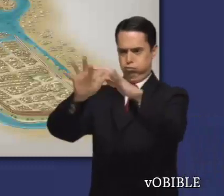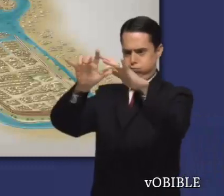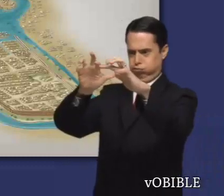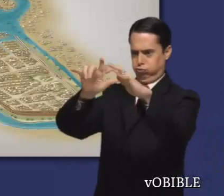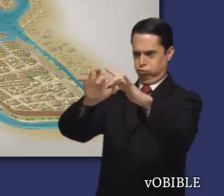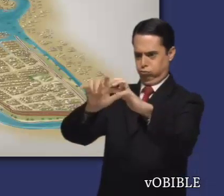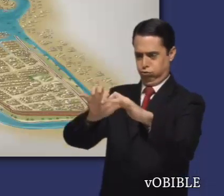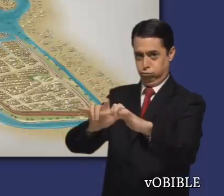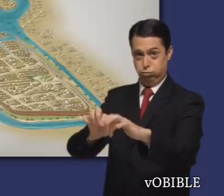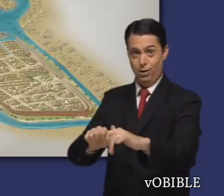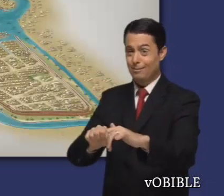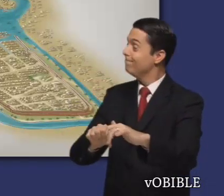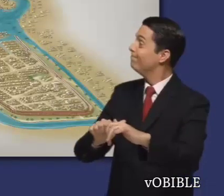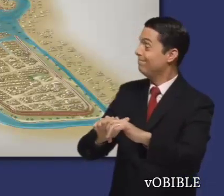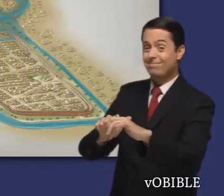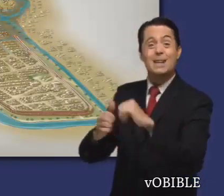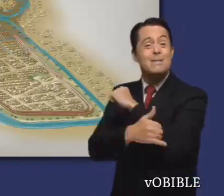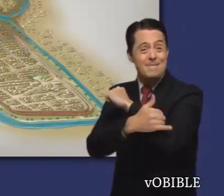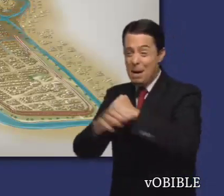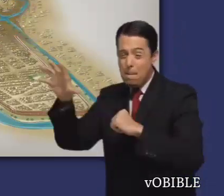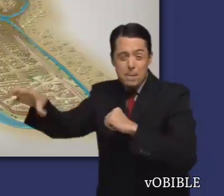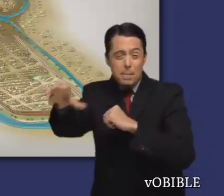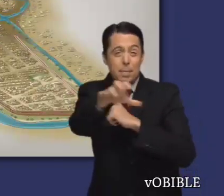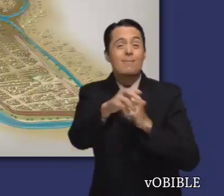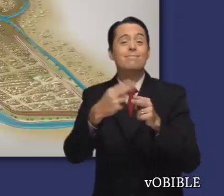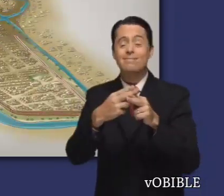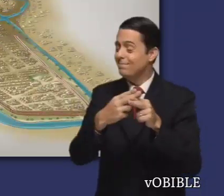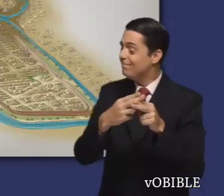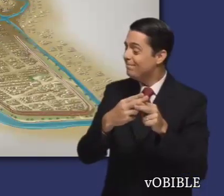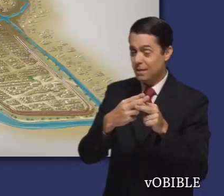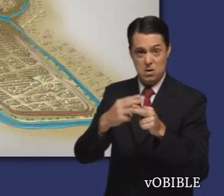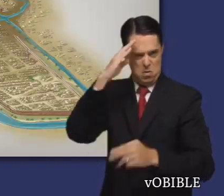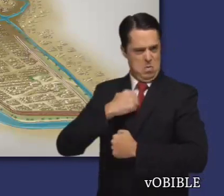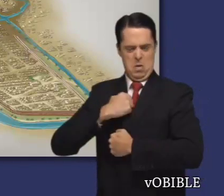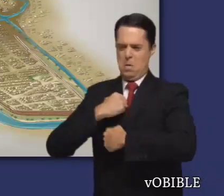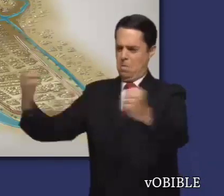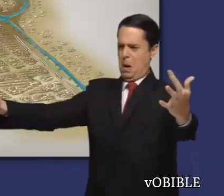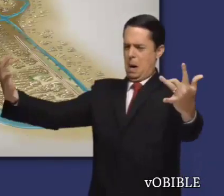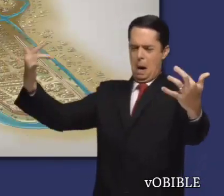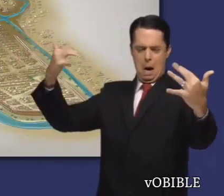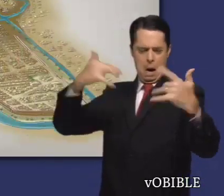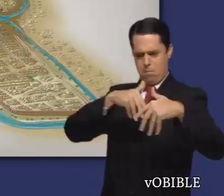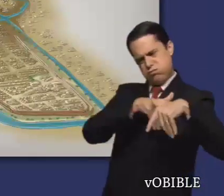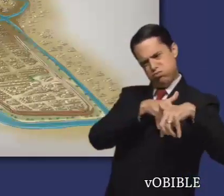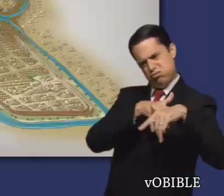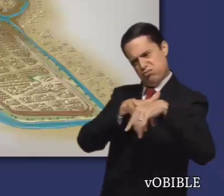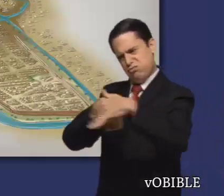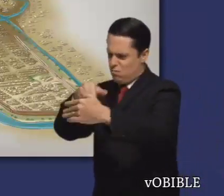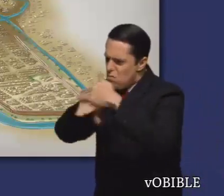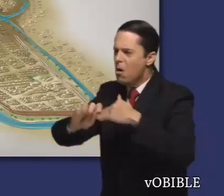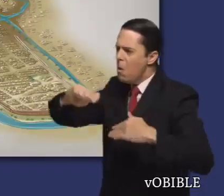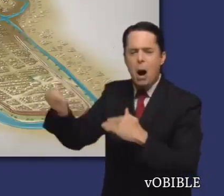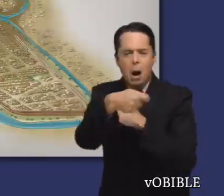cuando la ciudad sufrió una gran inundación. Esto permitió que los ejércitos de Babilonia y Media, que sitiaban